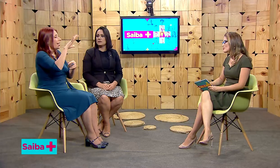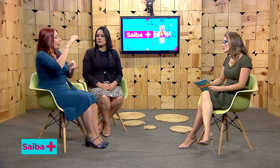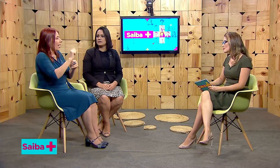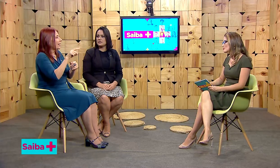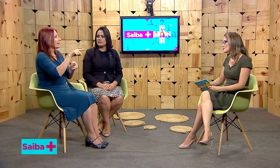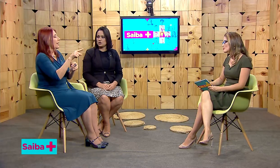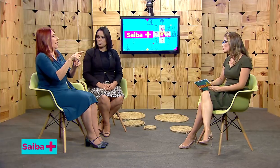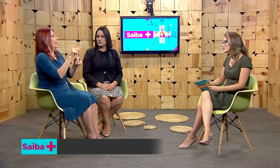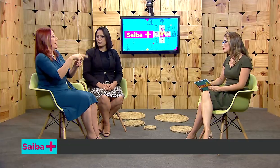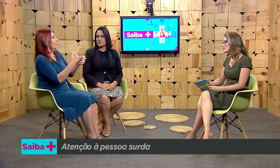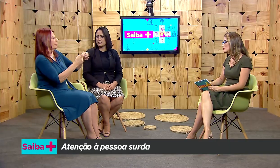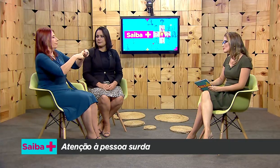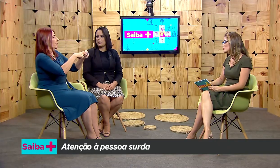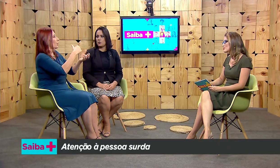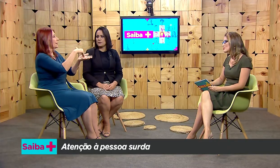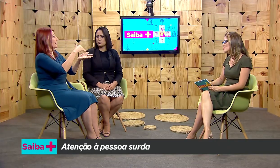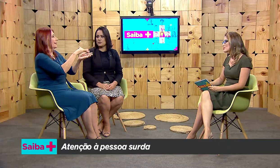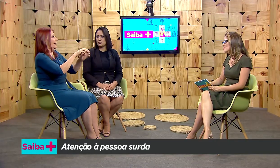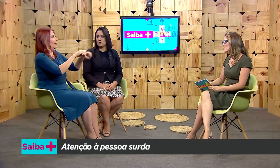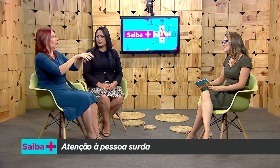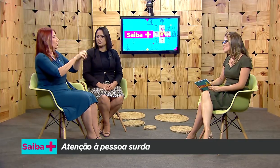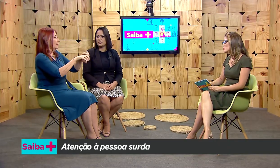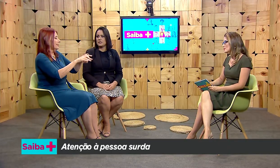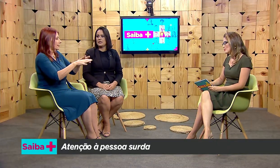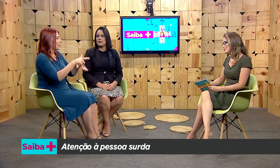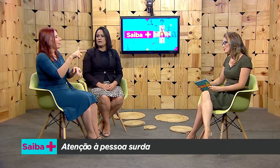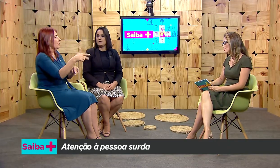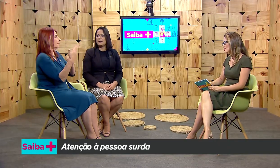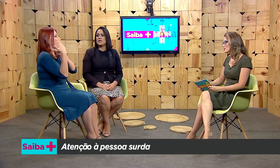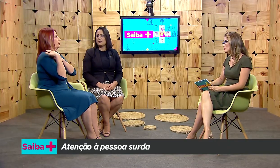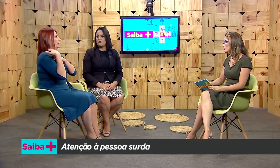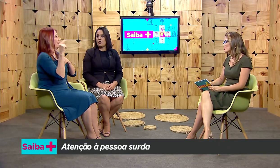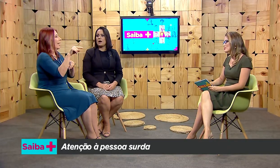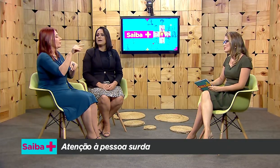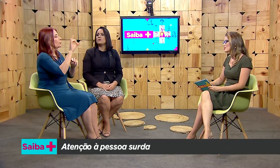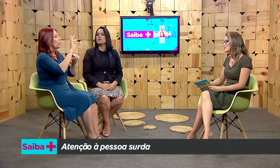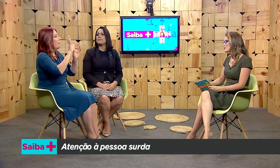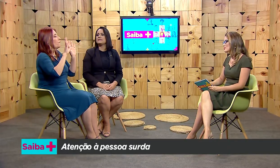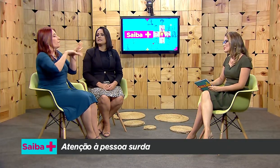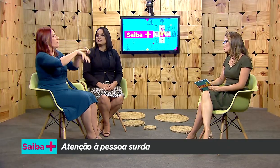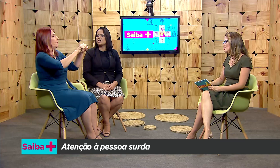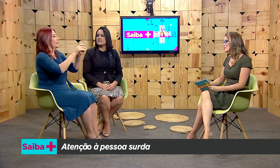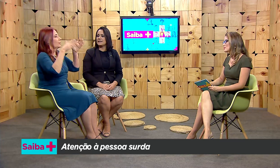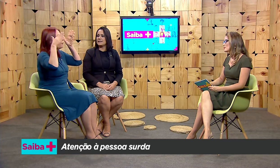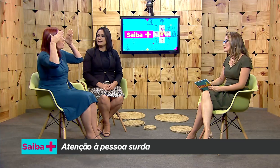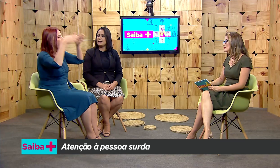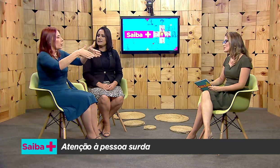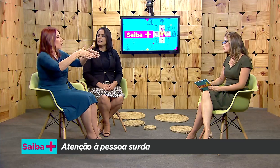desses profissionais que trabalham com pessoas surdas. Da mesma forma, os representantes das secretarias